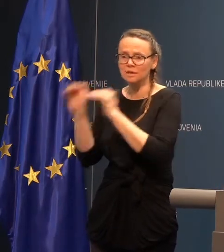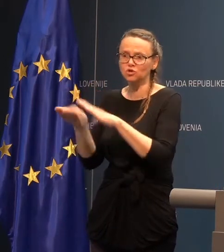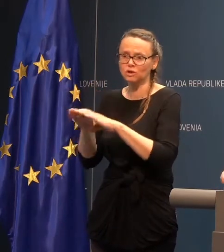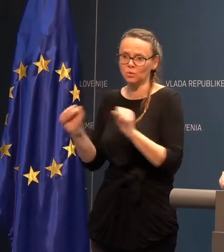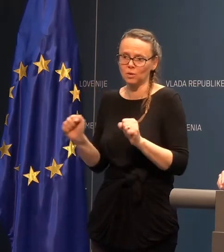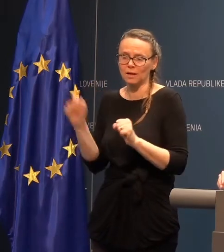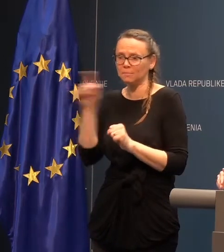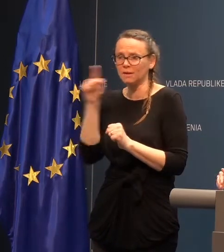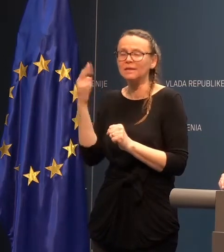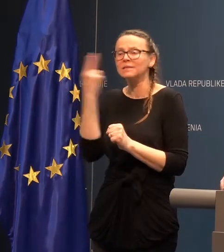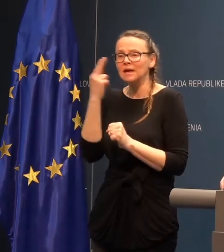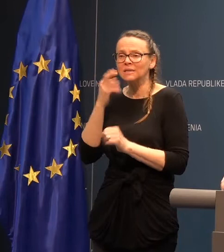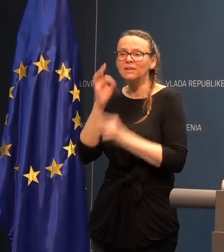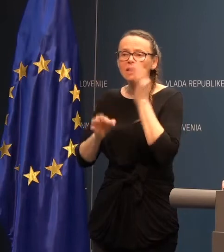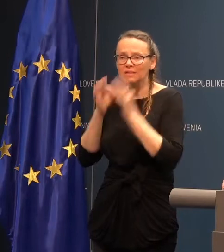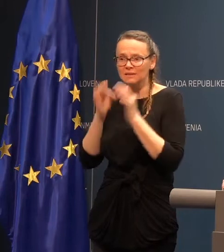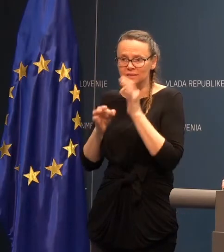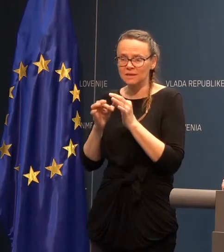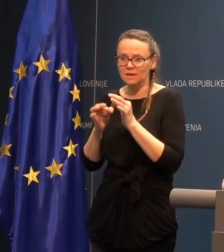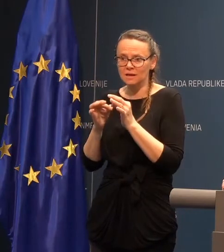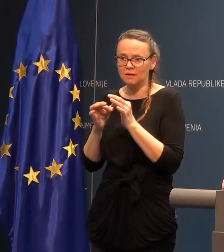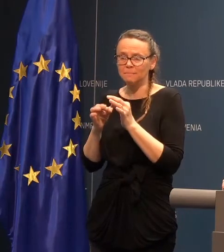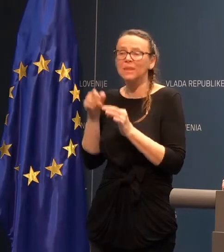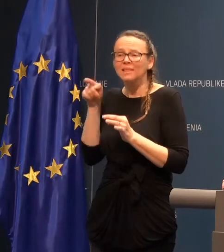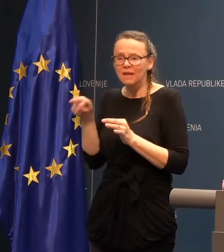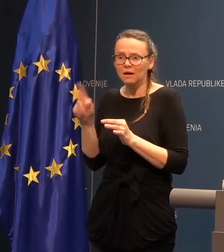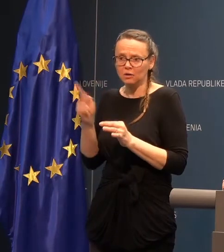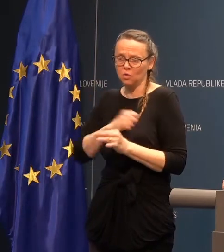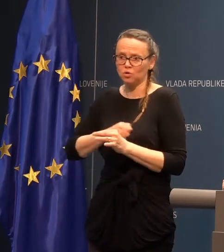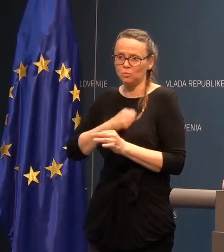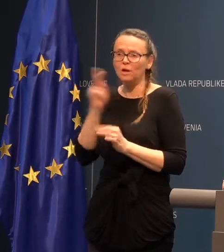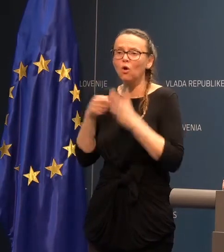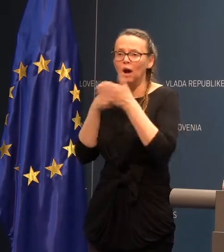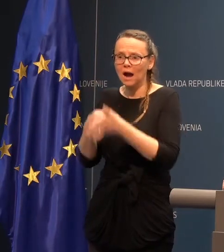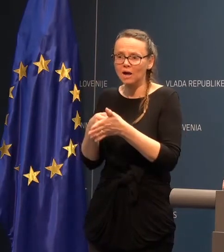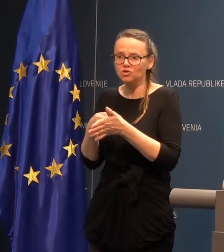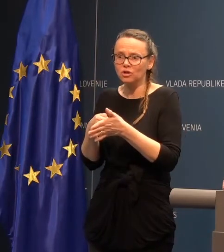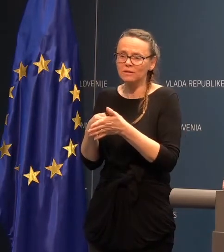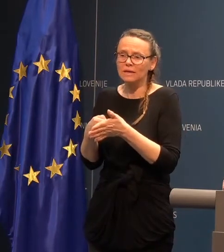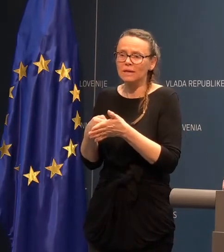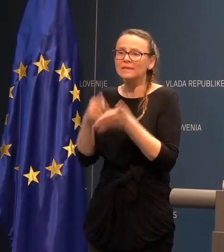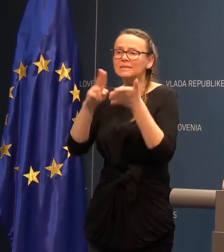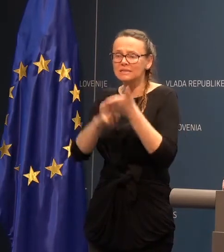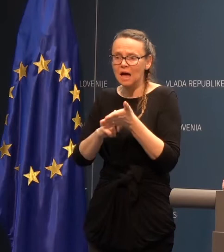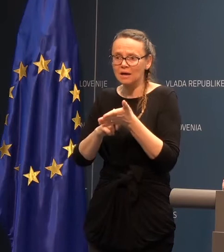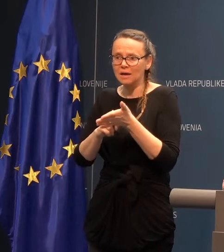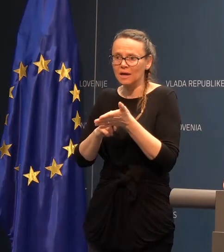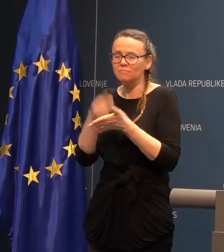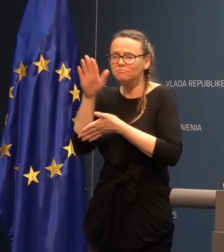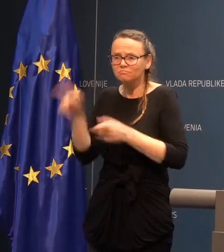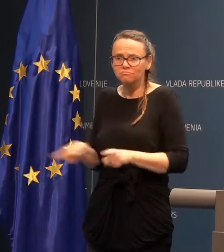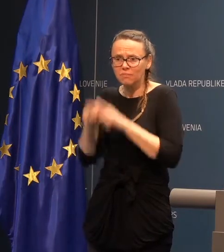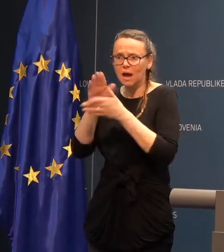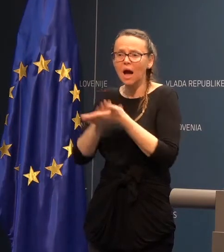ukrepih in se ga seveda testira, takrat, ko zbolijo oziroma kaže neke znake okupne okužbe dihali.